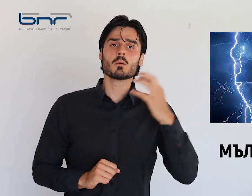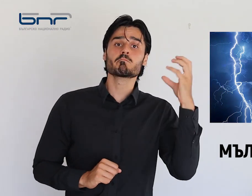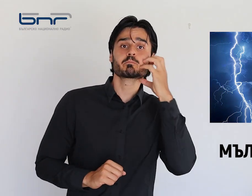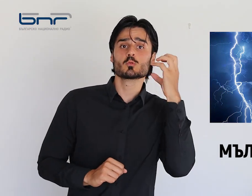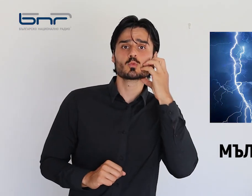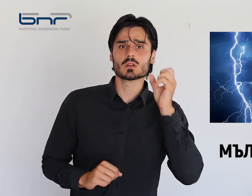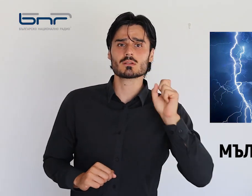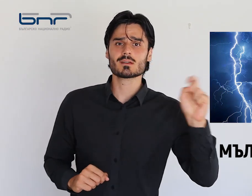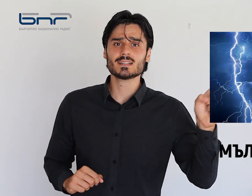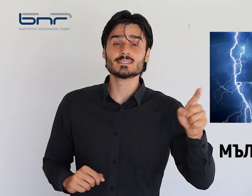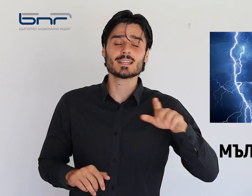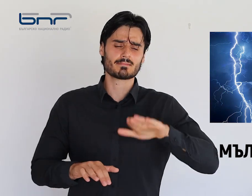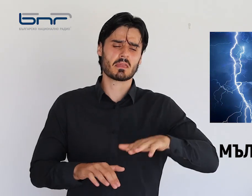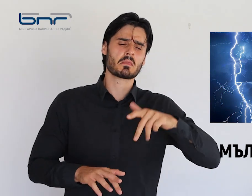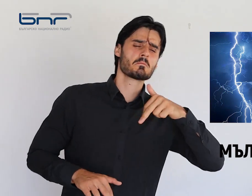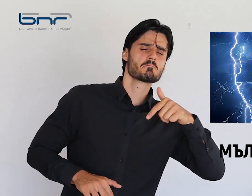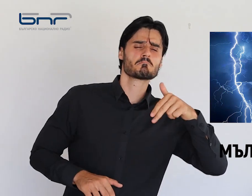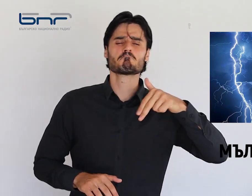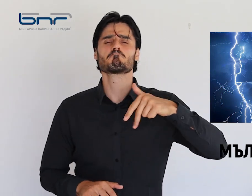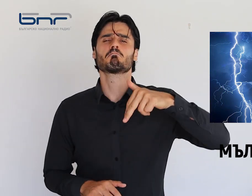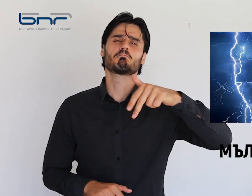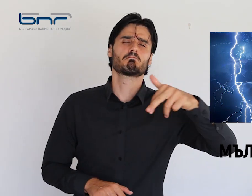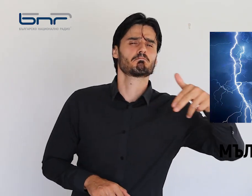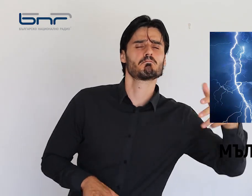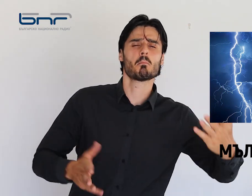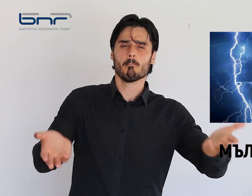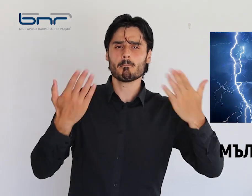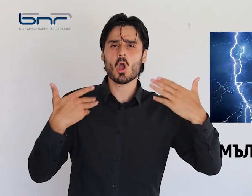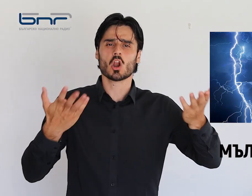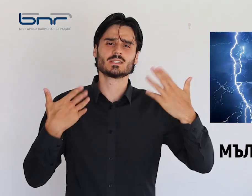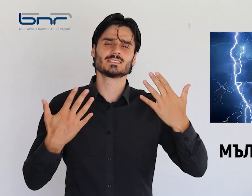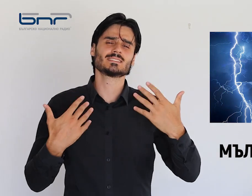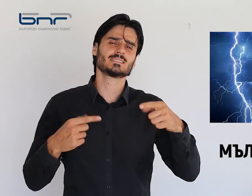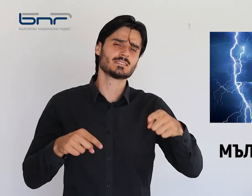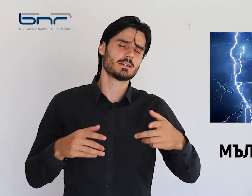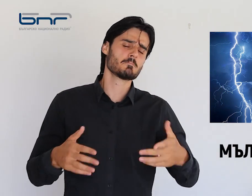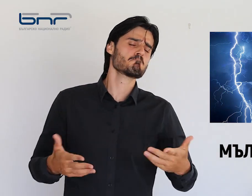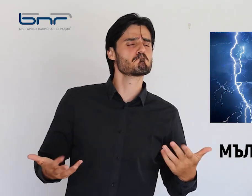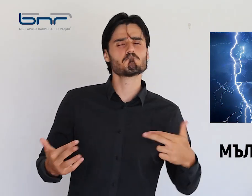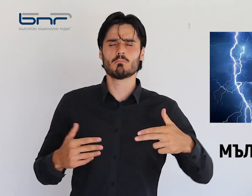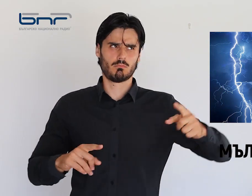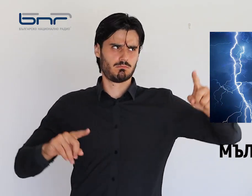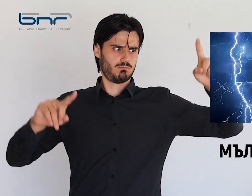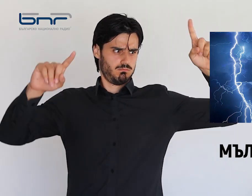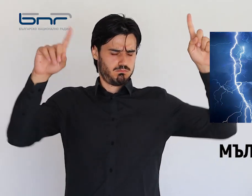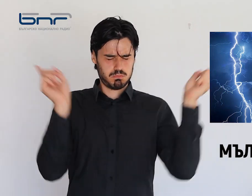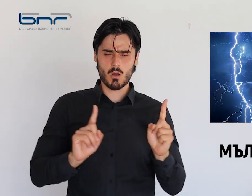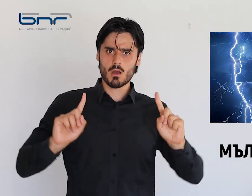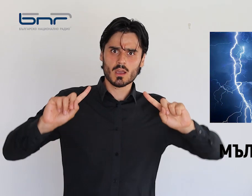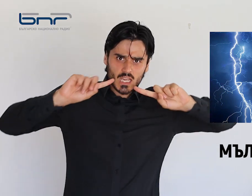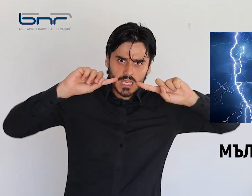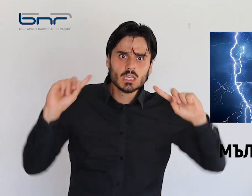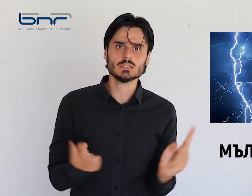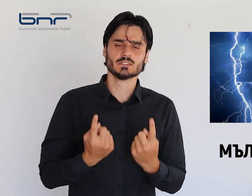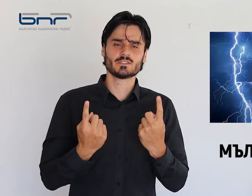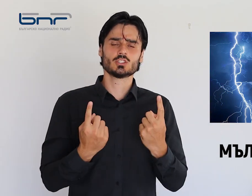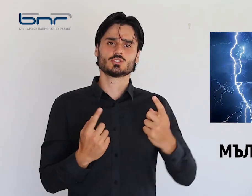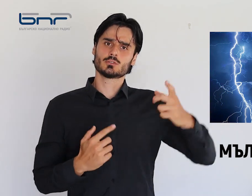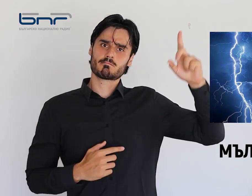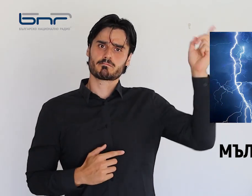Докато детето се е разхождало с семейството си в морската градина, внезапно започва грамотевична буря. Инцидентът е станал на път